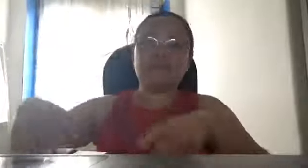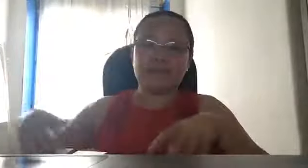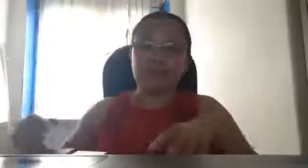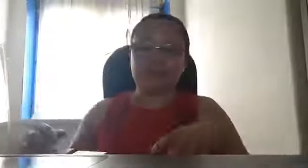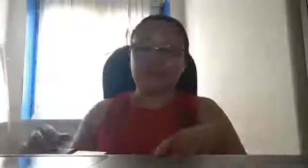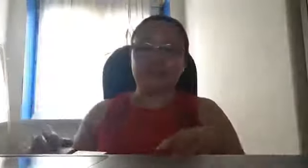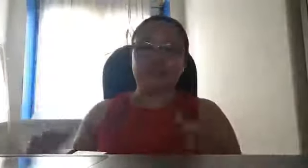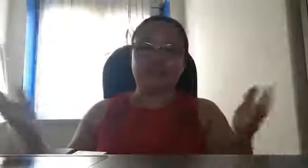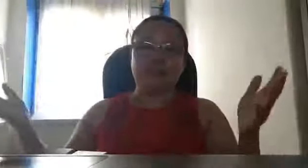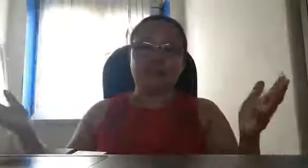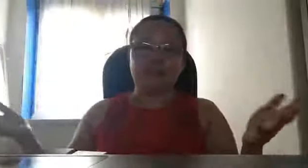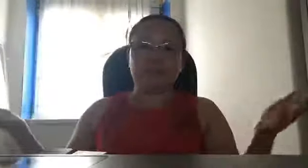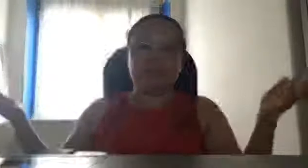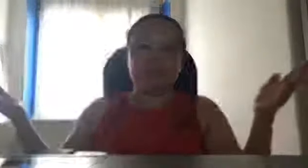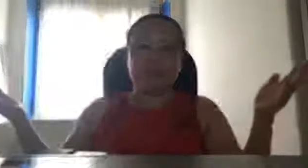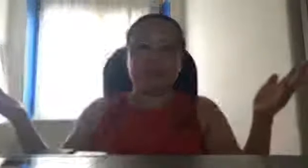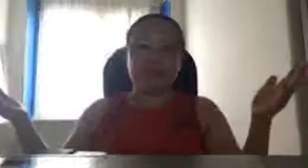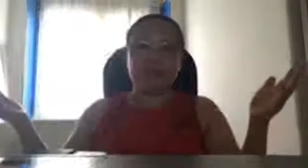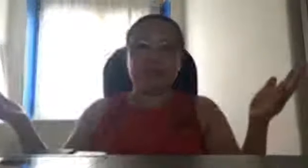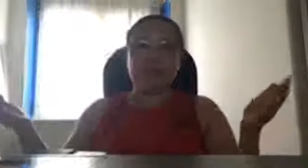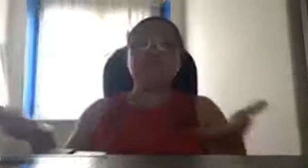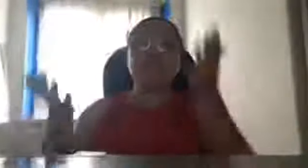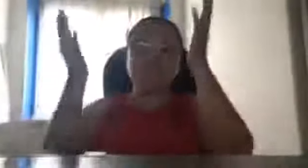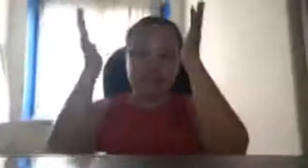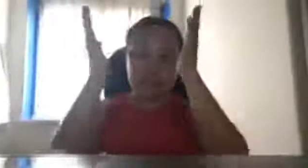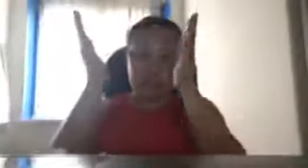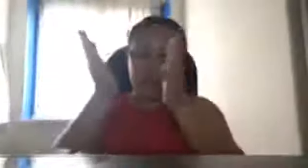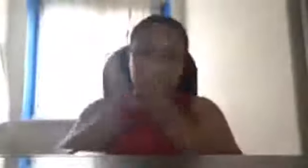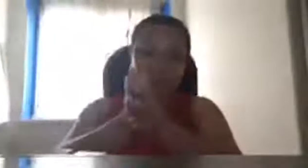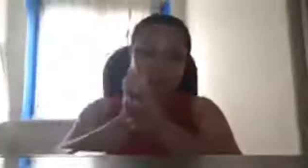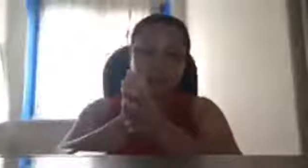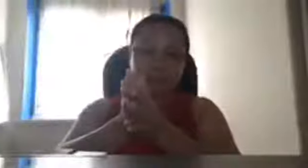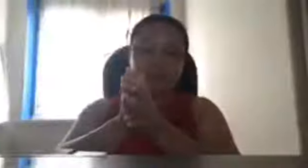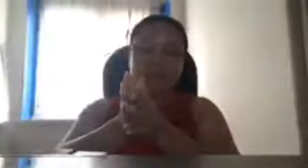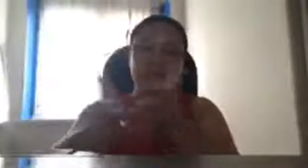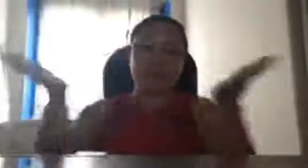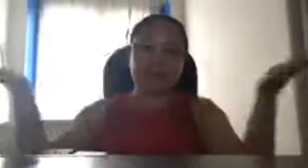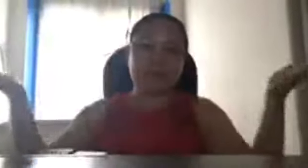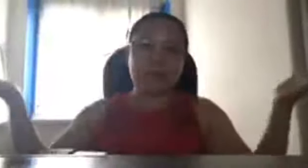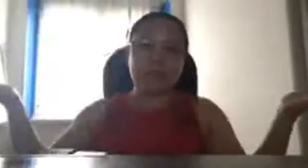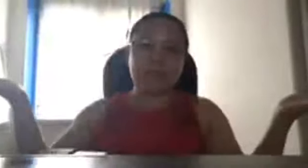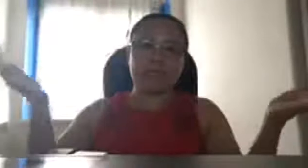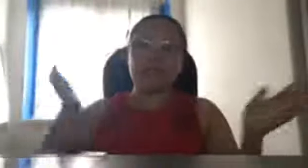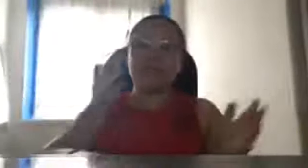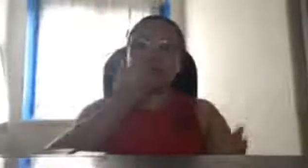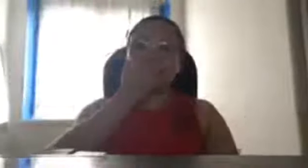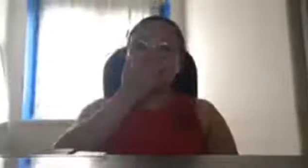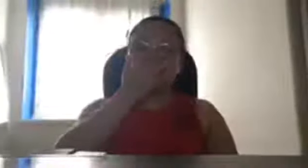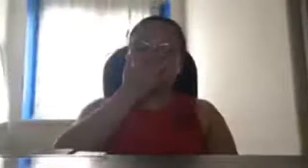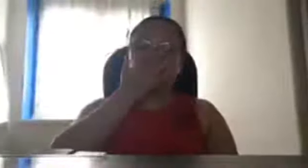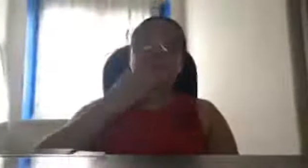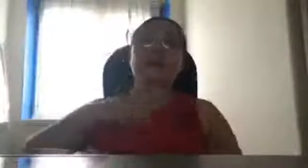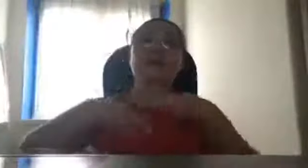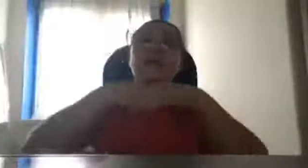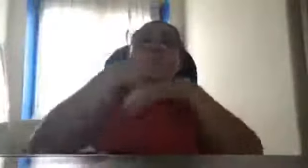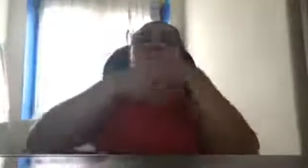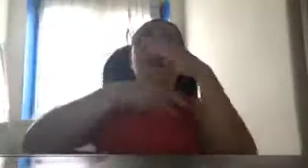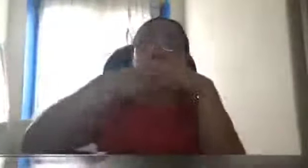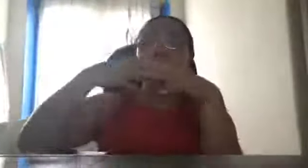Philippines di ba so simple impis na tayo walang missiles nadamay pa tayo dyan sa mga kalukuan so ang